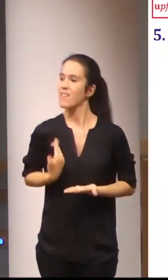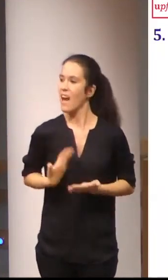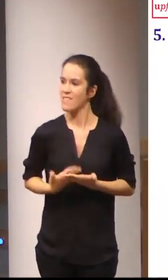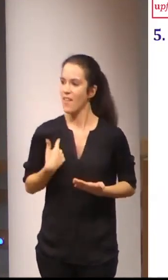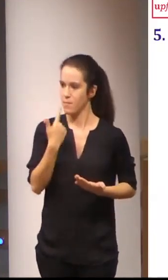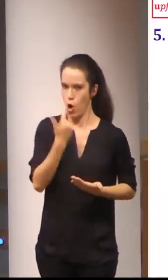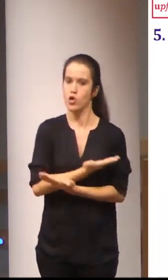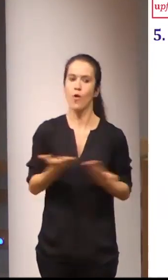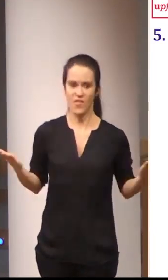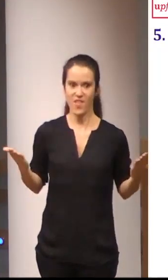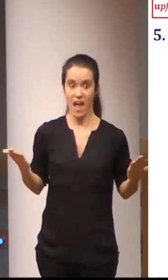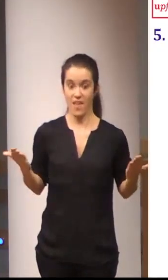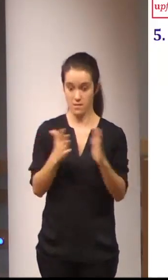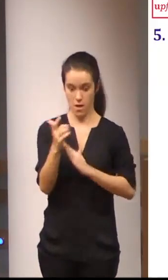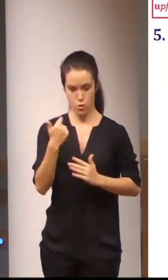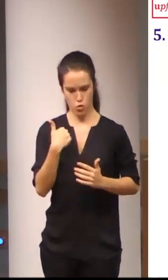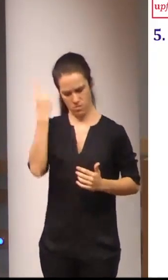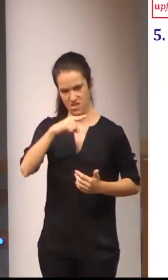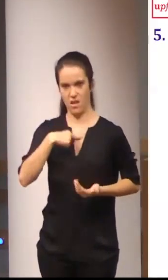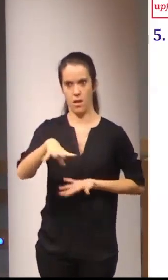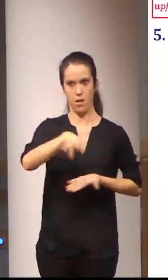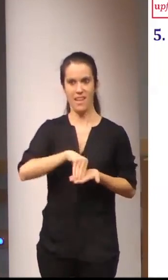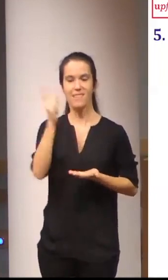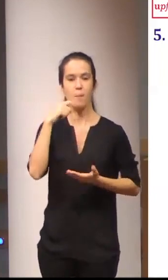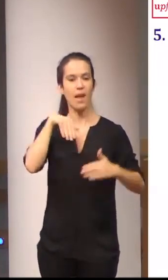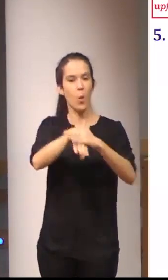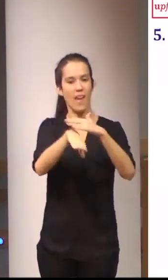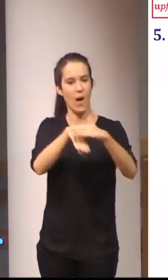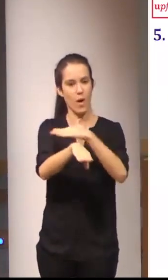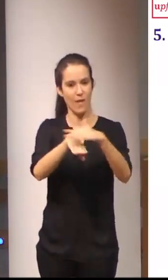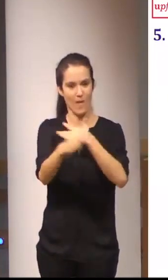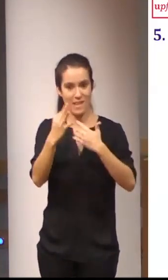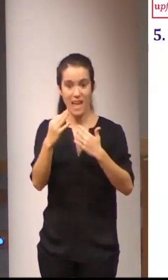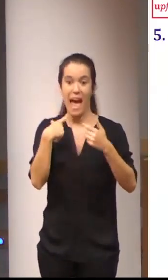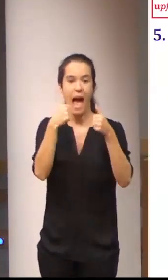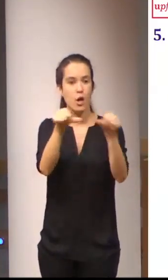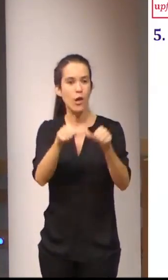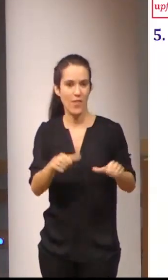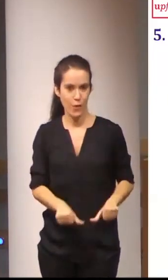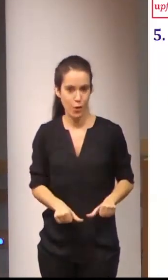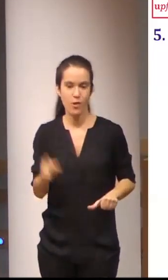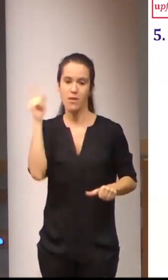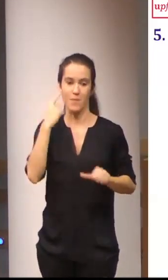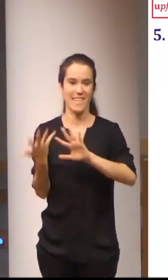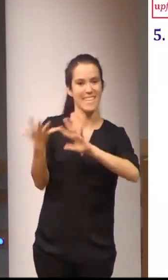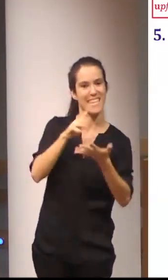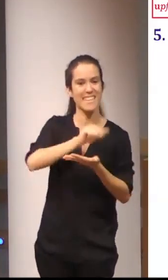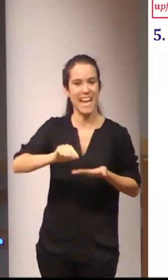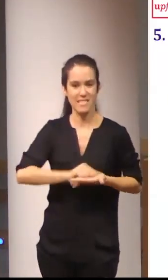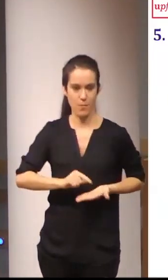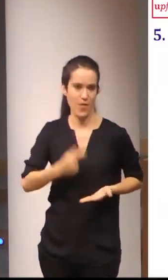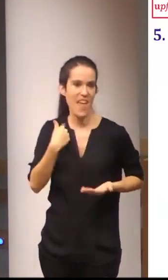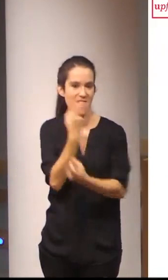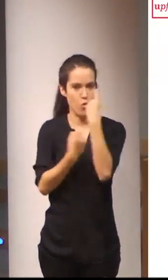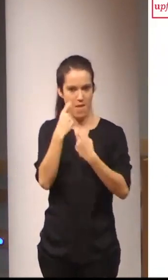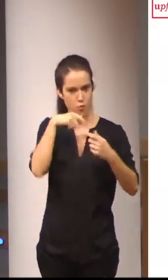fiabilidad tanto de la obtención como del almacenamiento la anotación y la transcripción de la información